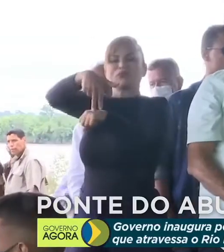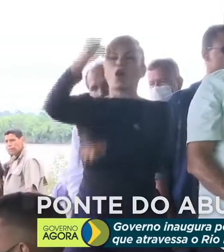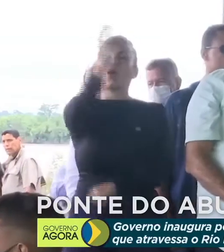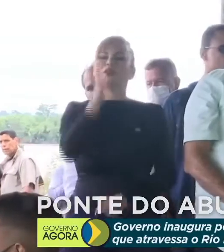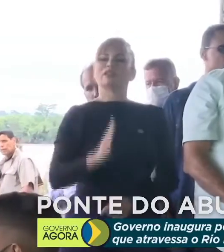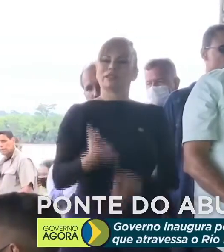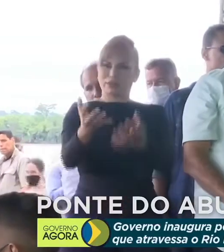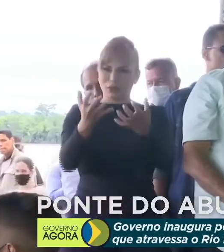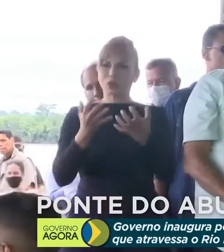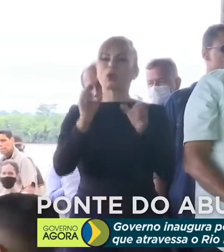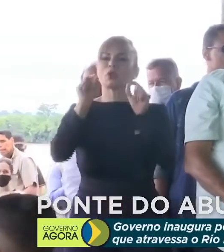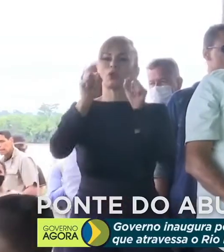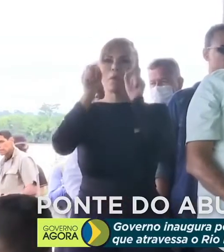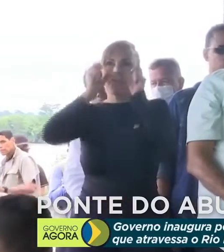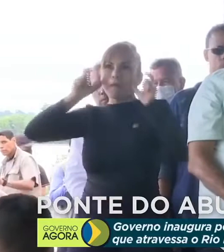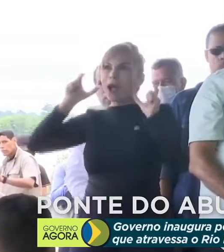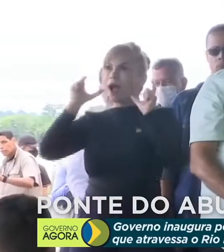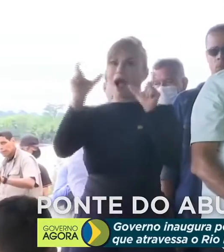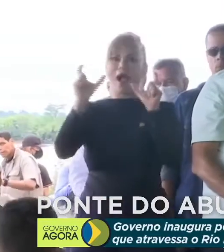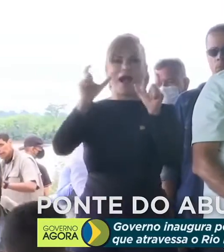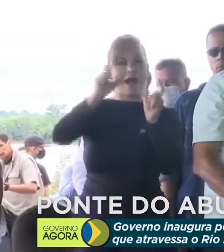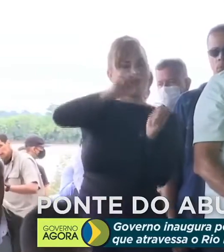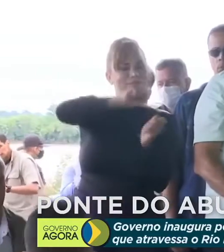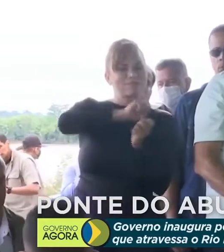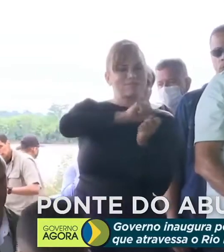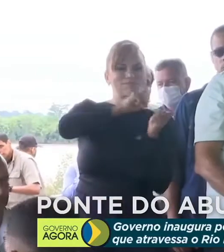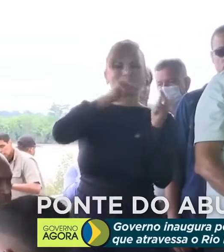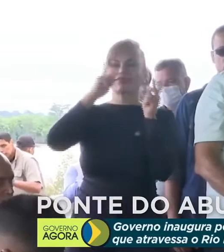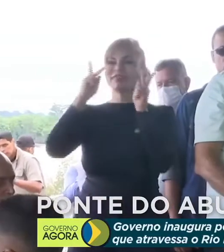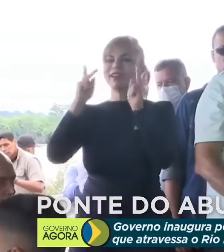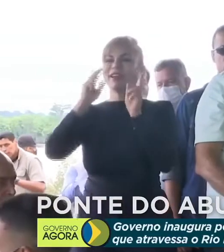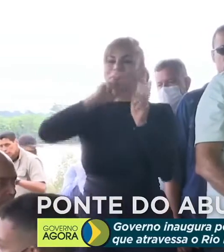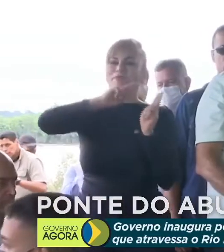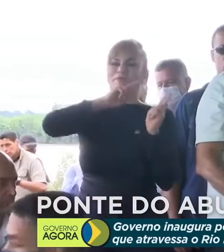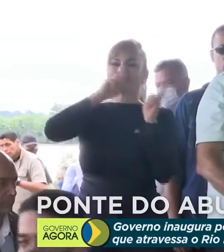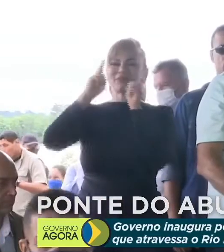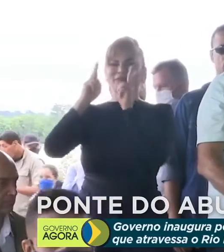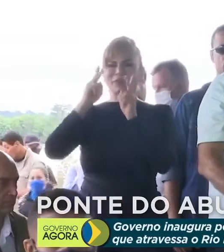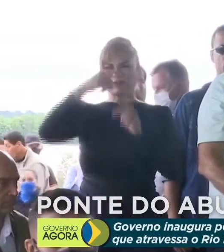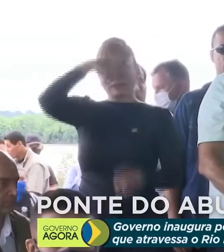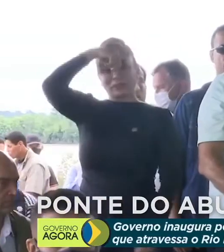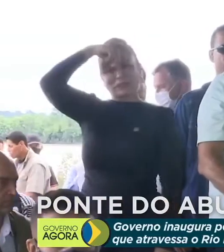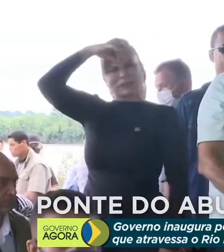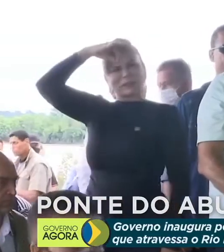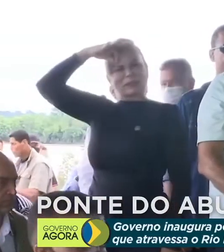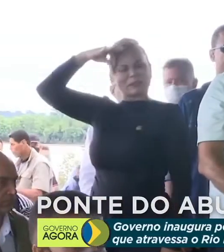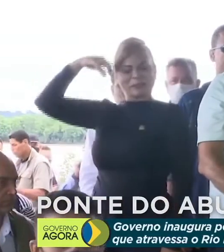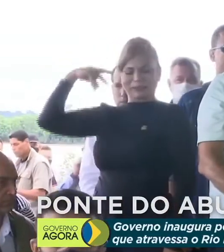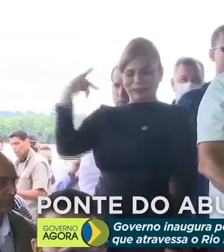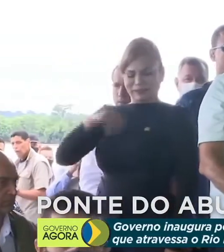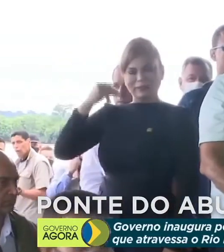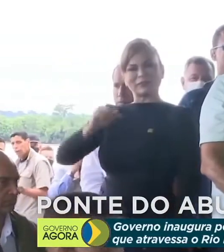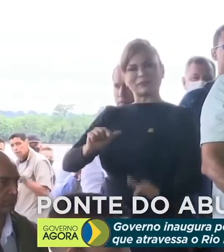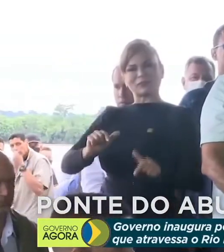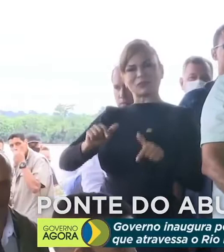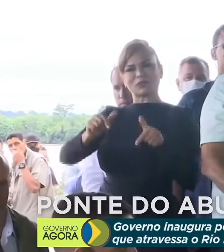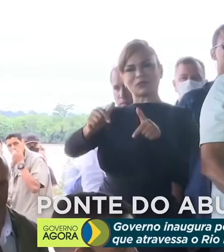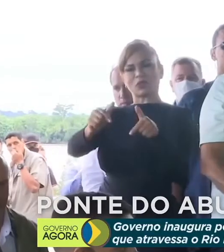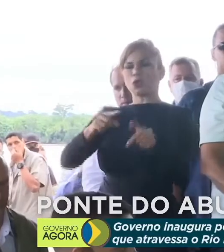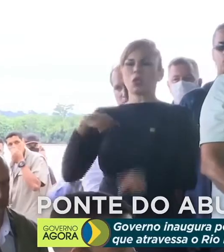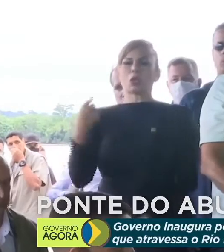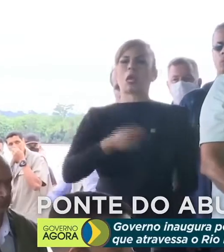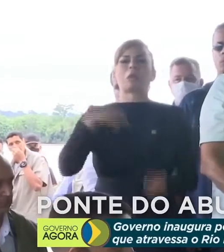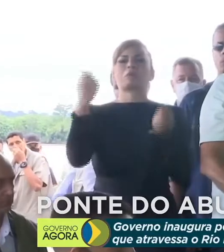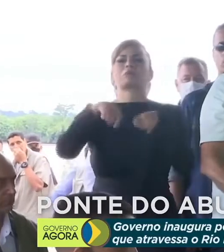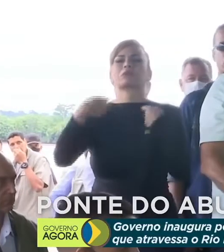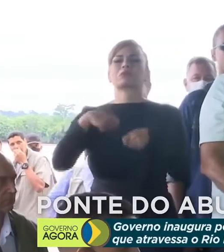quer acordar de manhã cedo e viver do suor do seu rosto. Nós não precisamos de